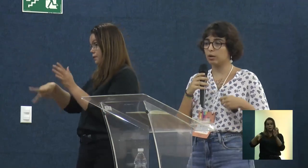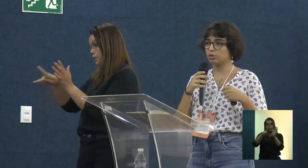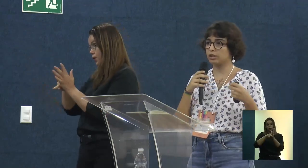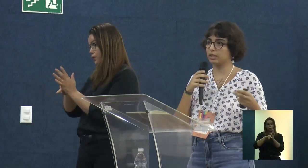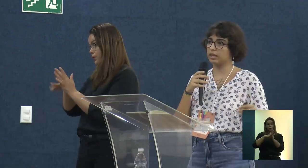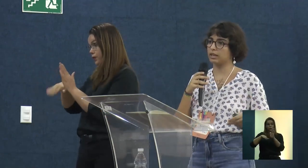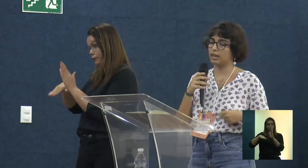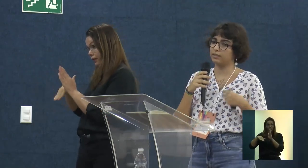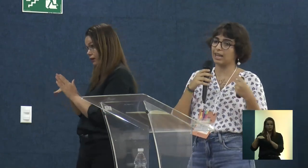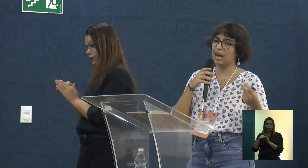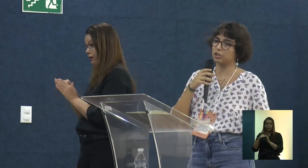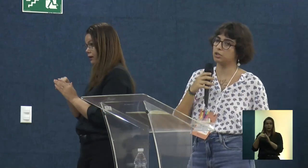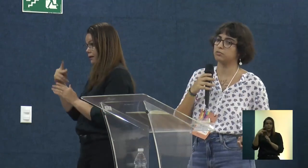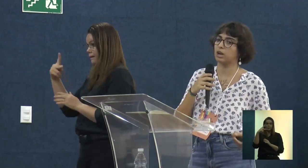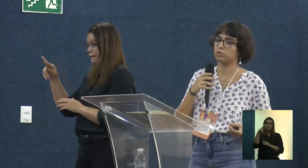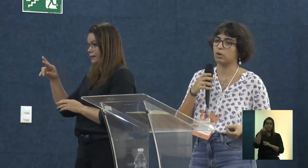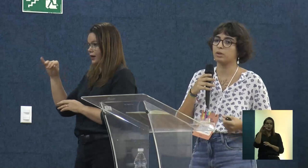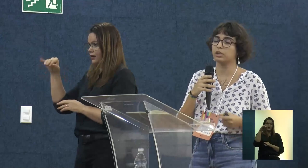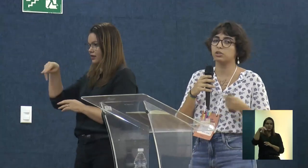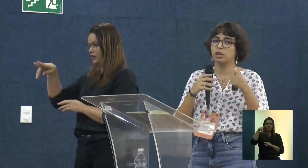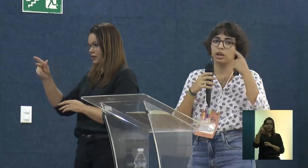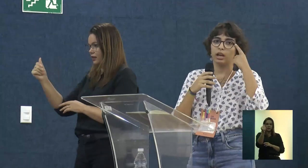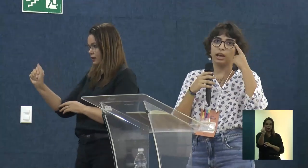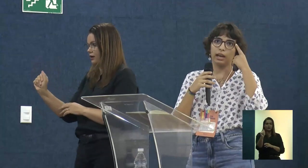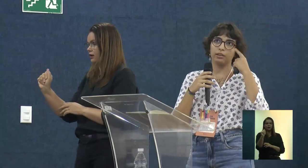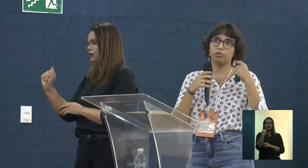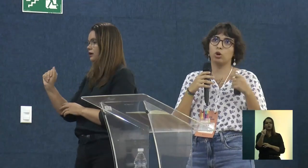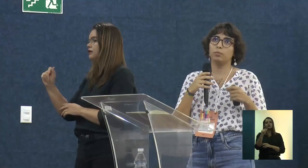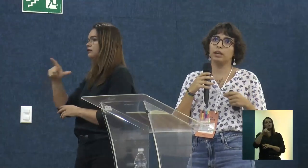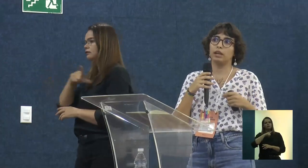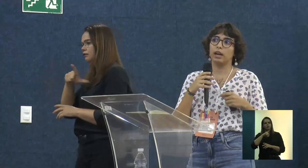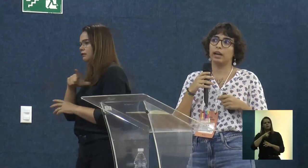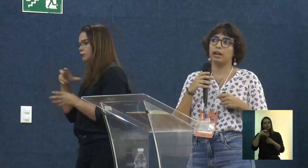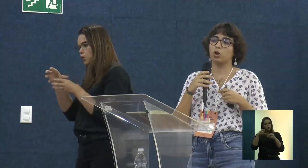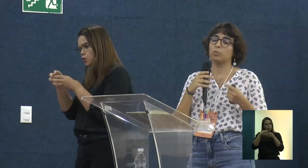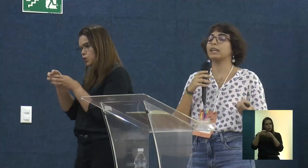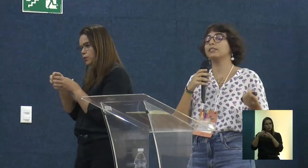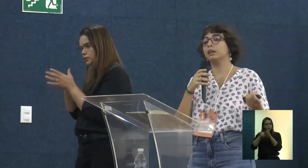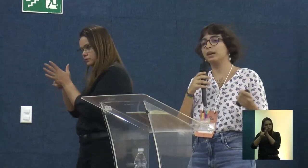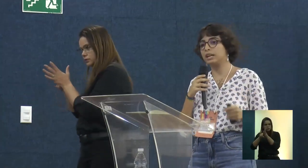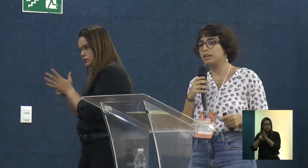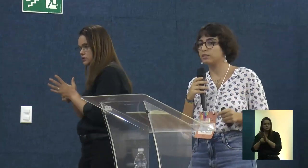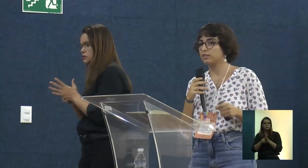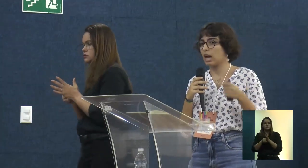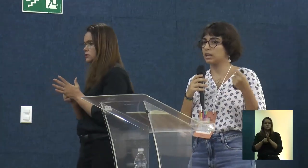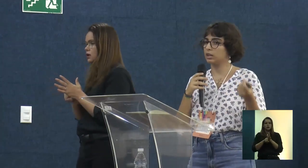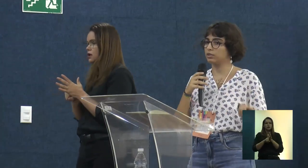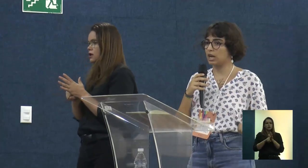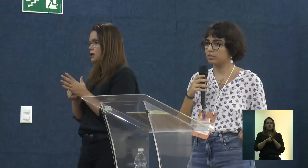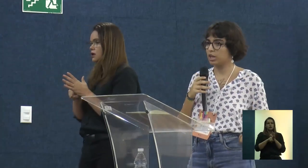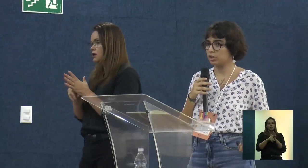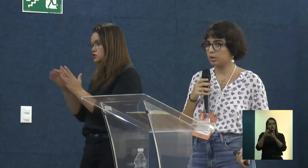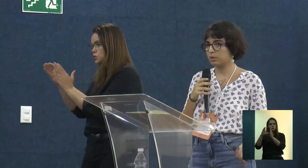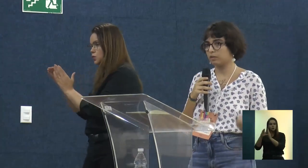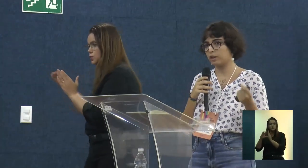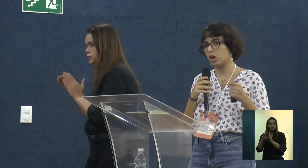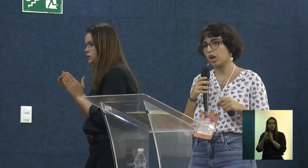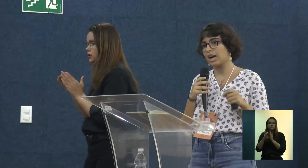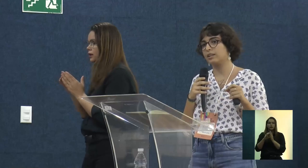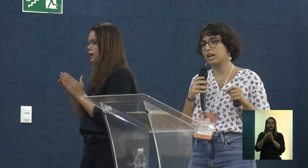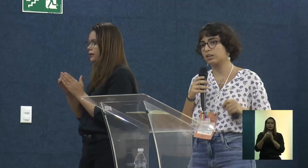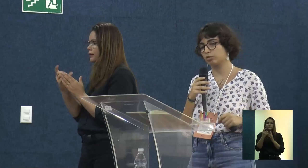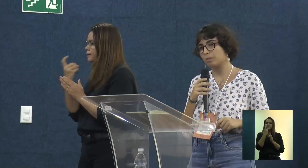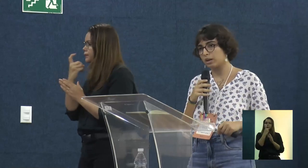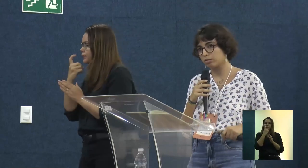que ele é um GT que está ativo atualmente, é sobre comunidades ribeirinhas, aqui no estado de Sergipe, que